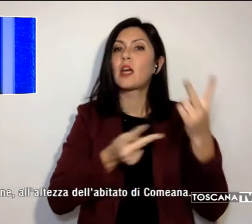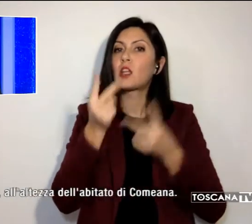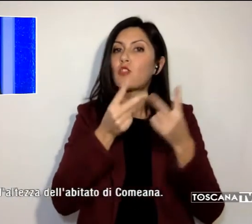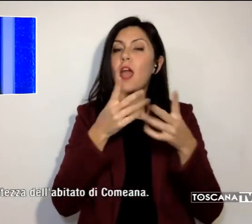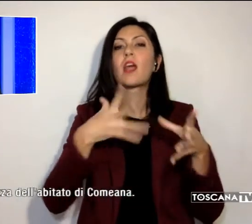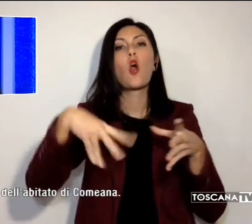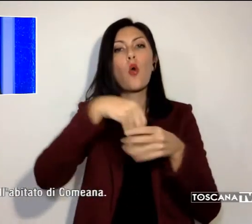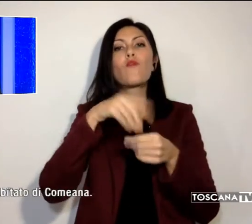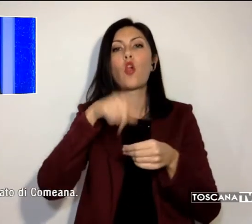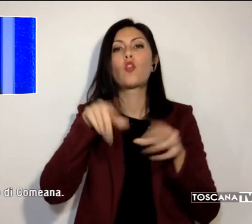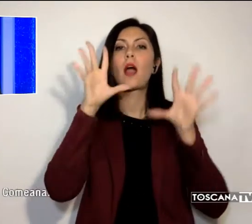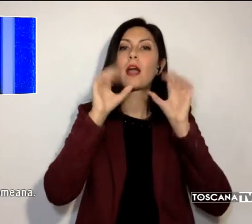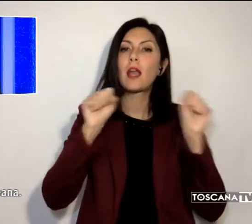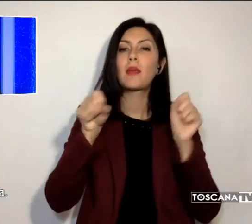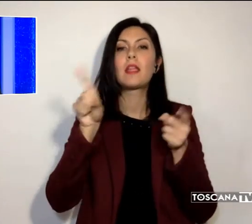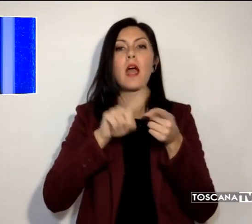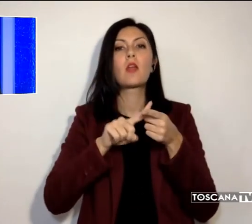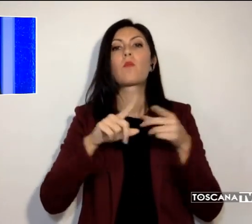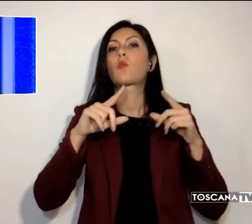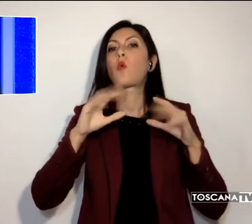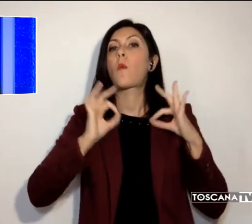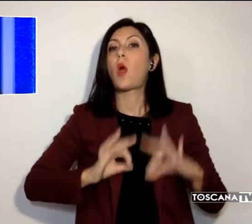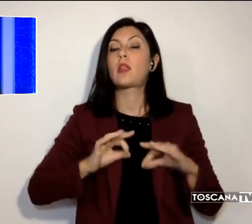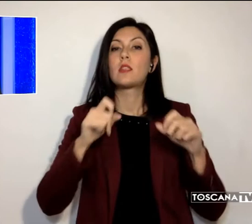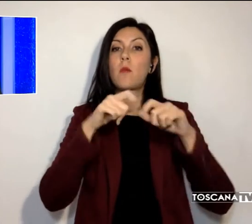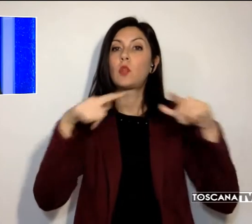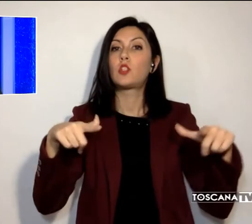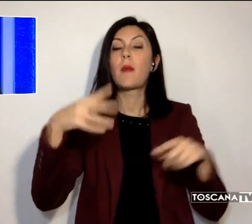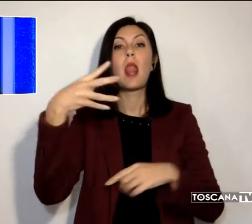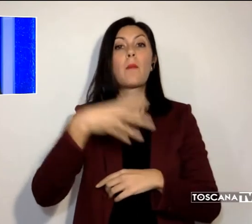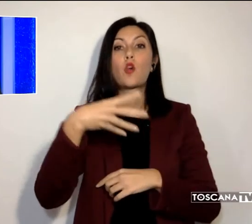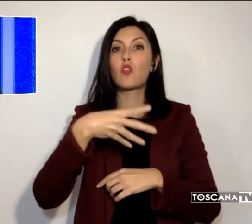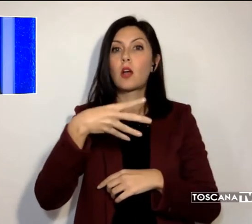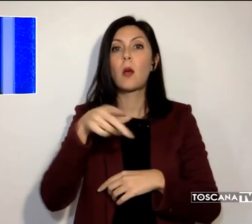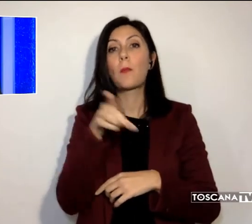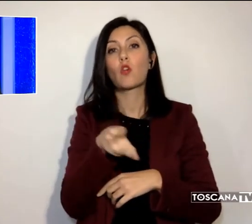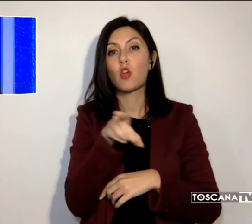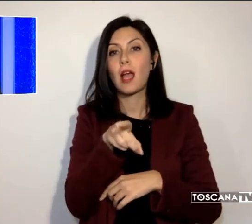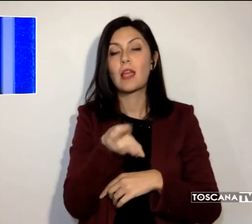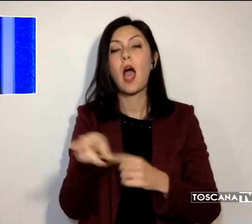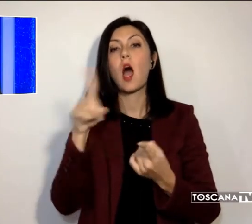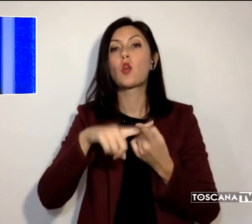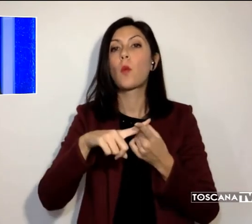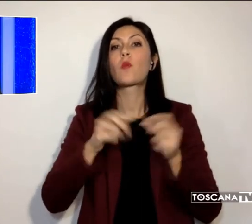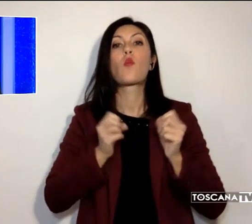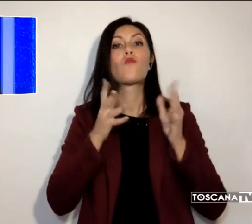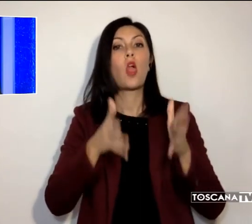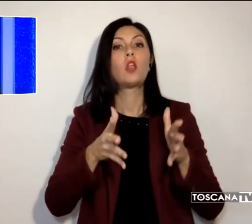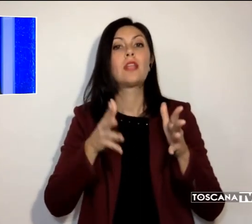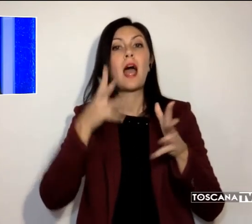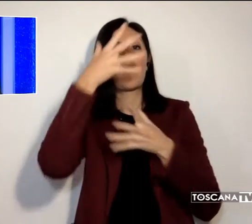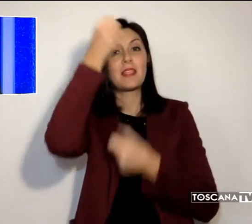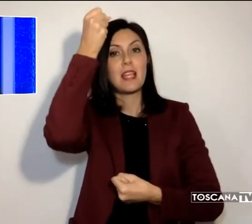e polizia municipale di Poggio Accaiano, oltre a volontari della Misericordia. Le